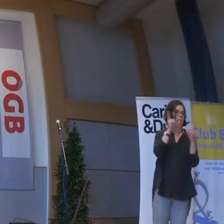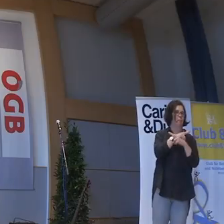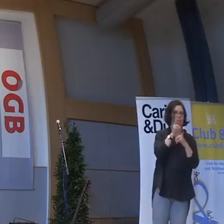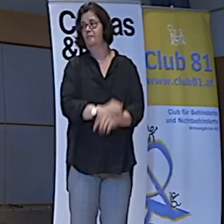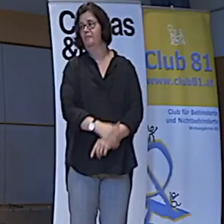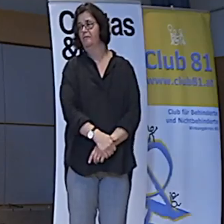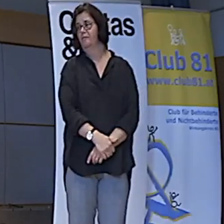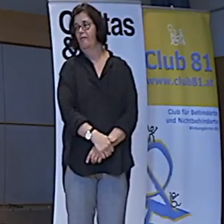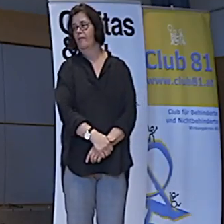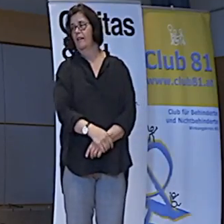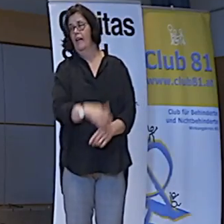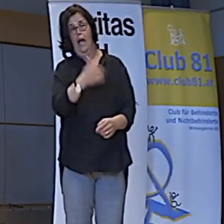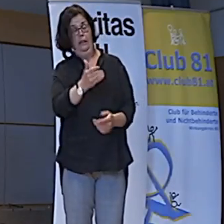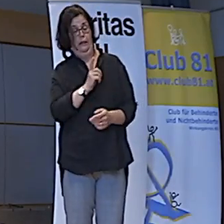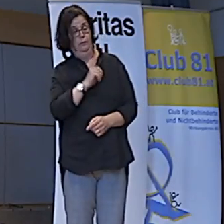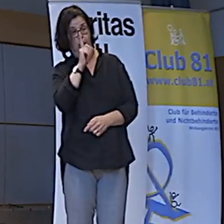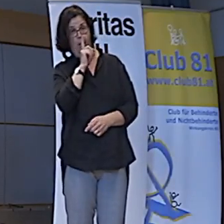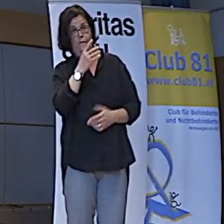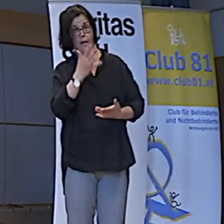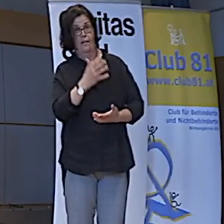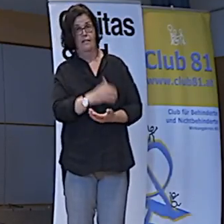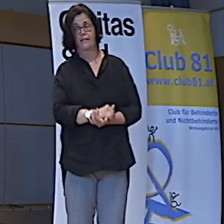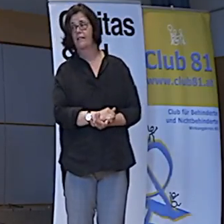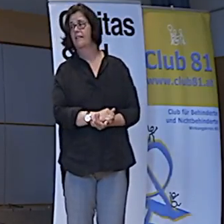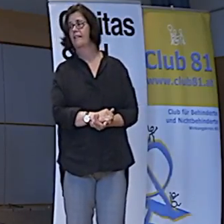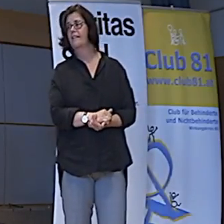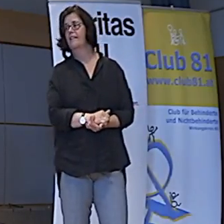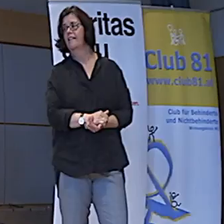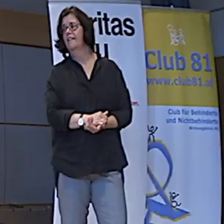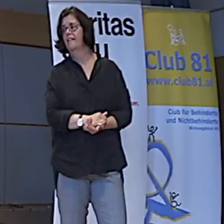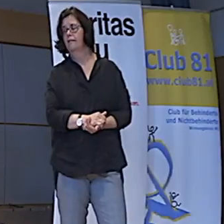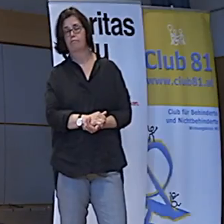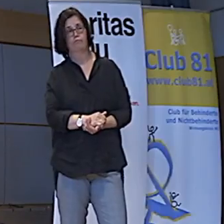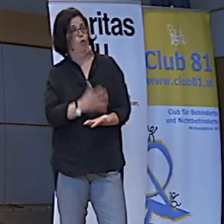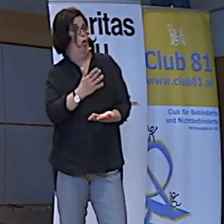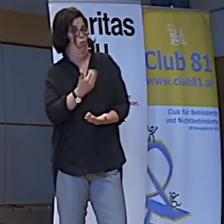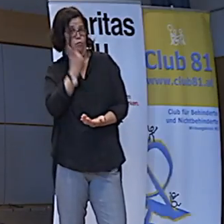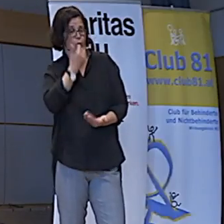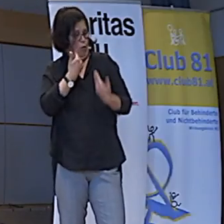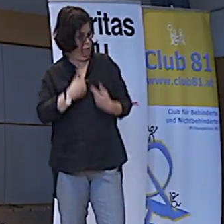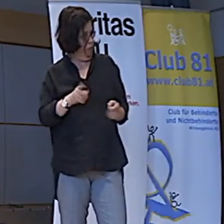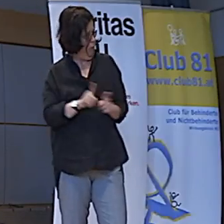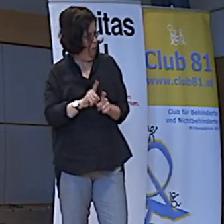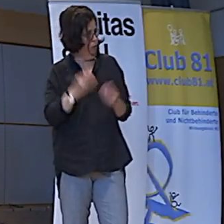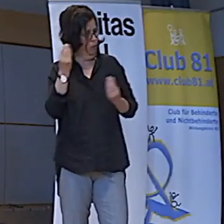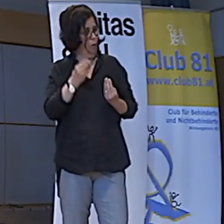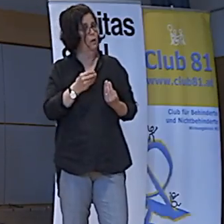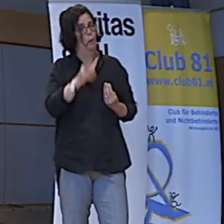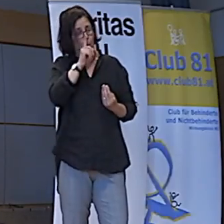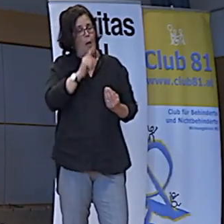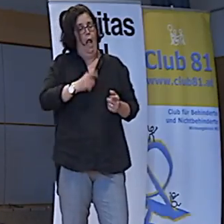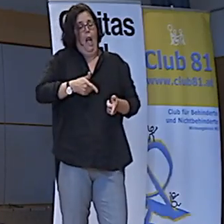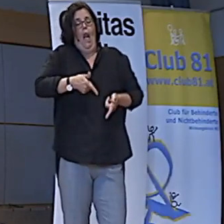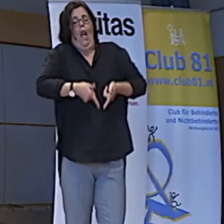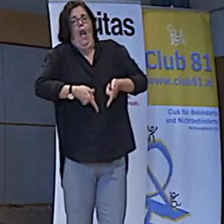und da habe ich auch probiert. Ich meine. Auch als Mann. Wieso nicht? Stegelschuh anziehen.